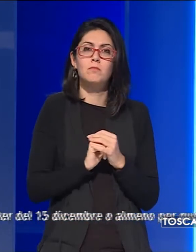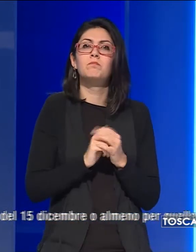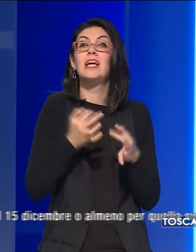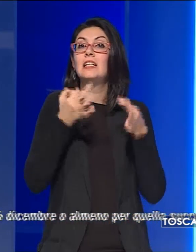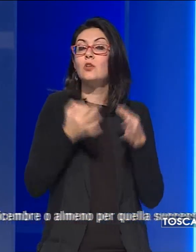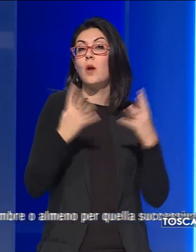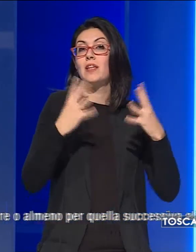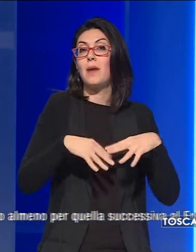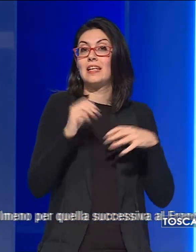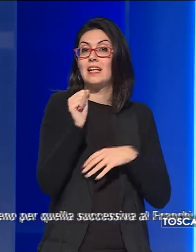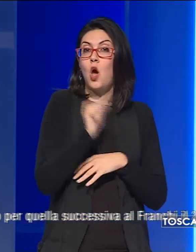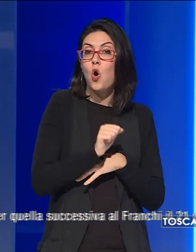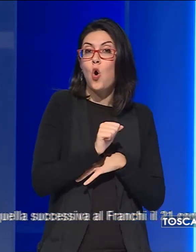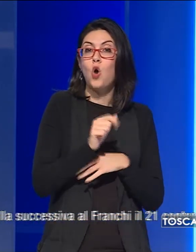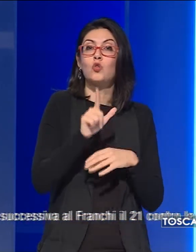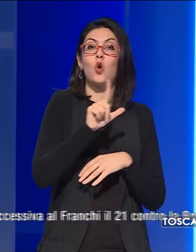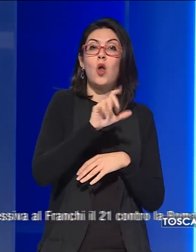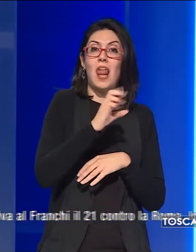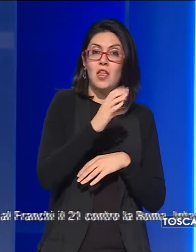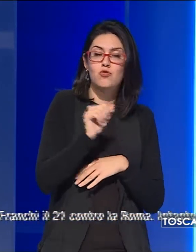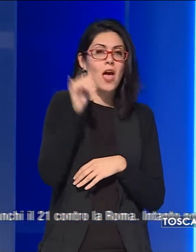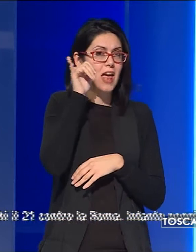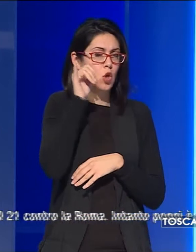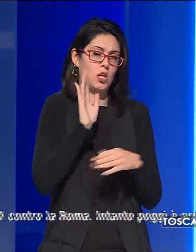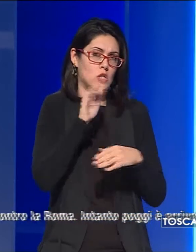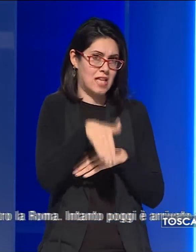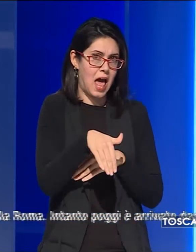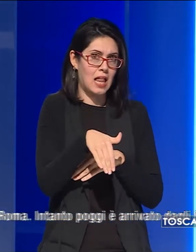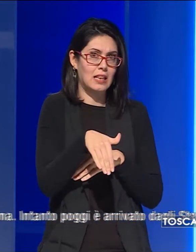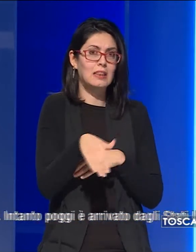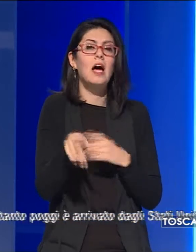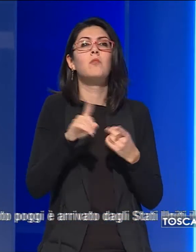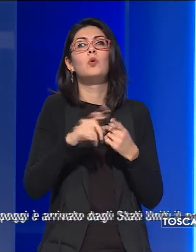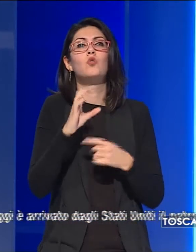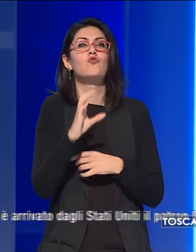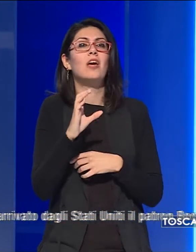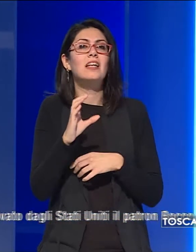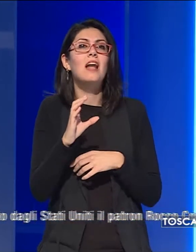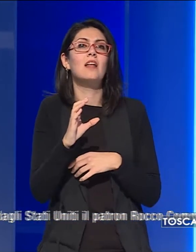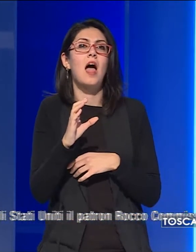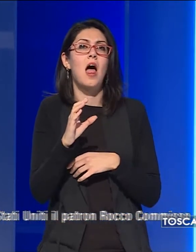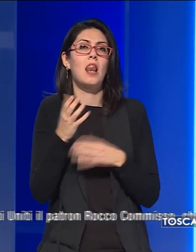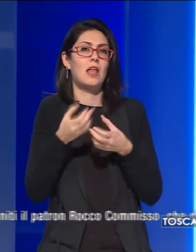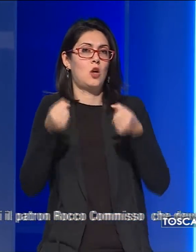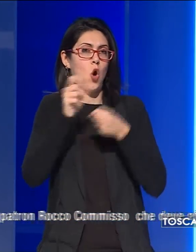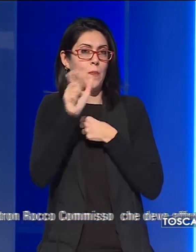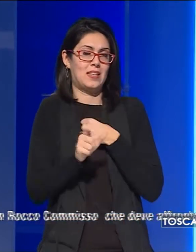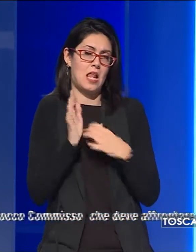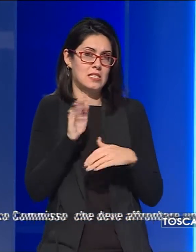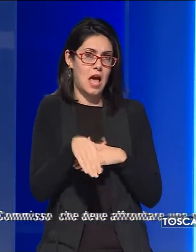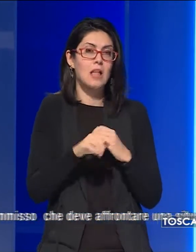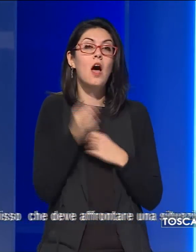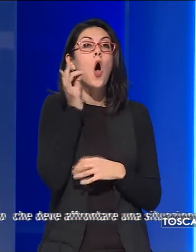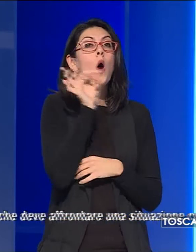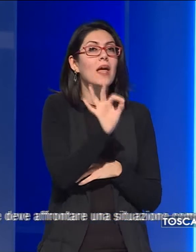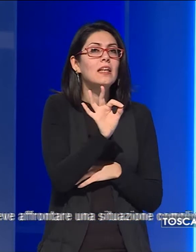le partite contro Lecce e Torino di campionato e con il Cittadella di Coppa Italia. L'obiettivo mettersi a